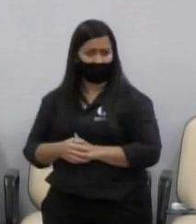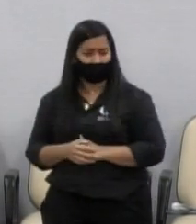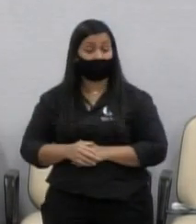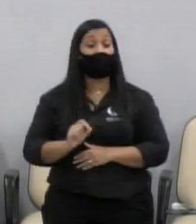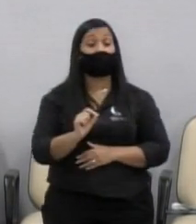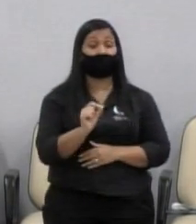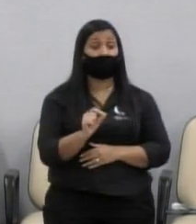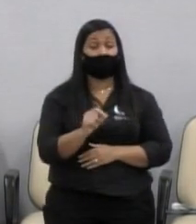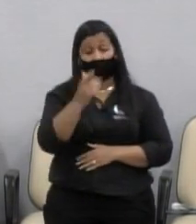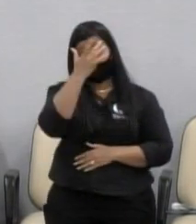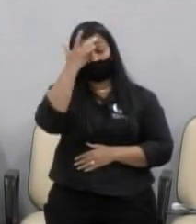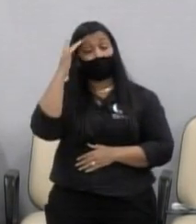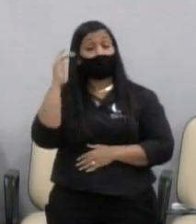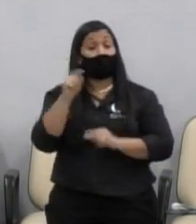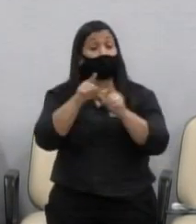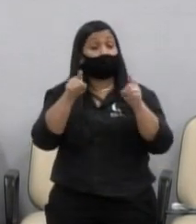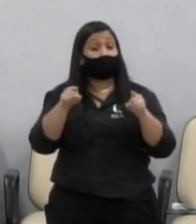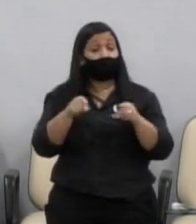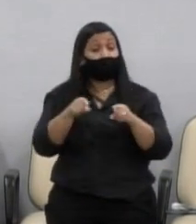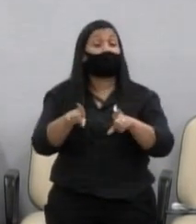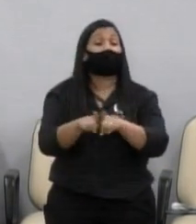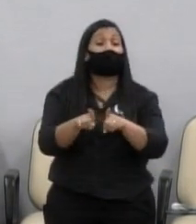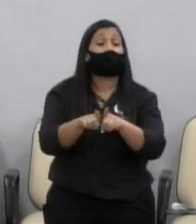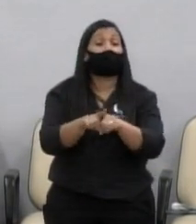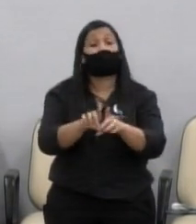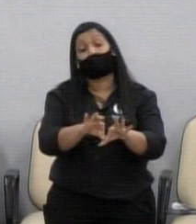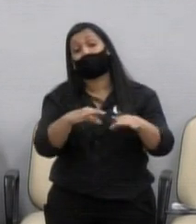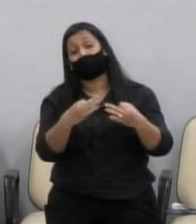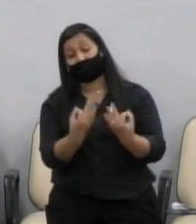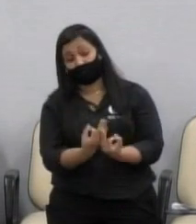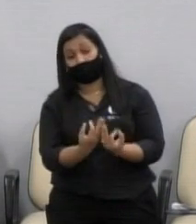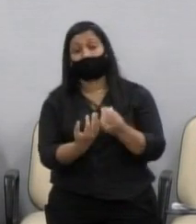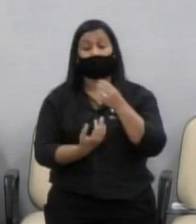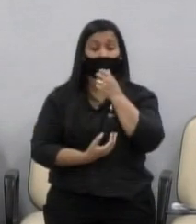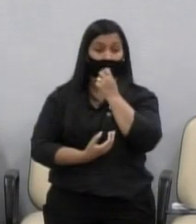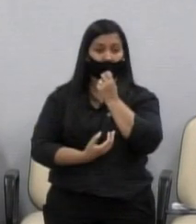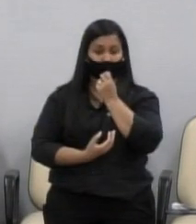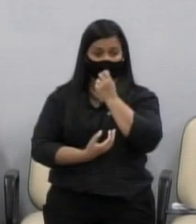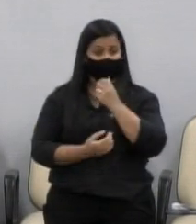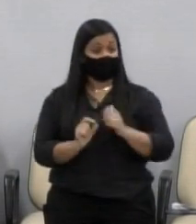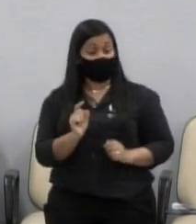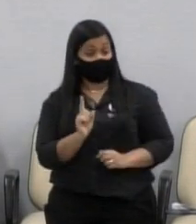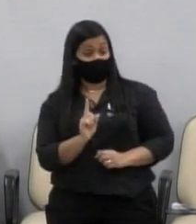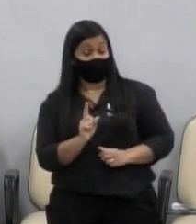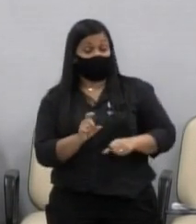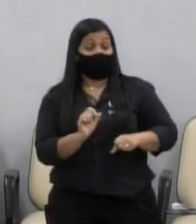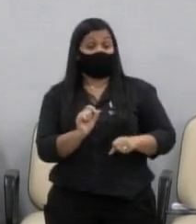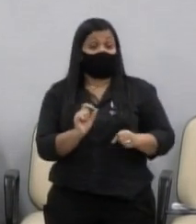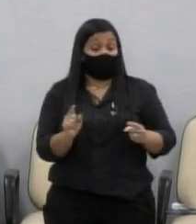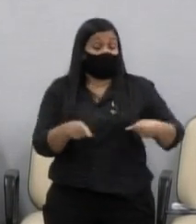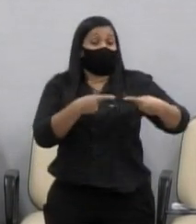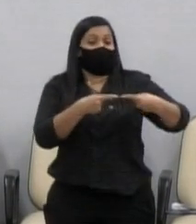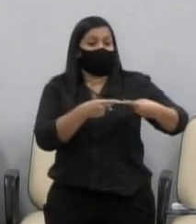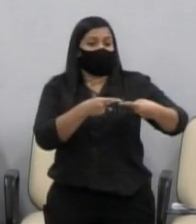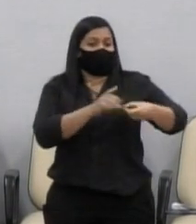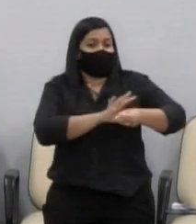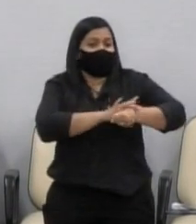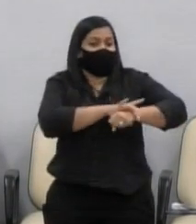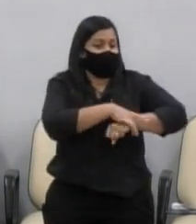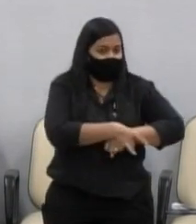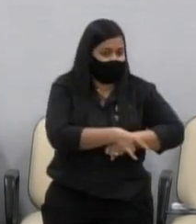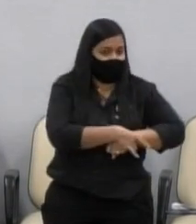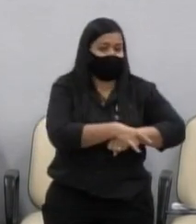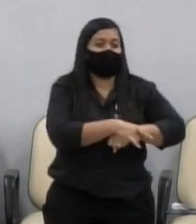arruinando aí famílias. Então eu destaco, não sou contra as medidas de segurança. Eu sei que a Covid